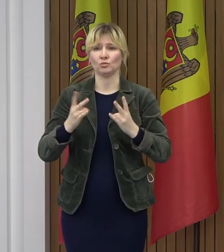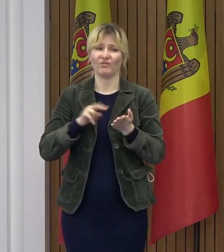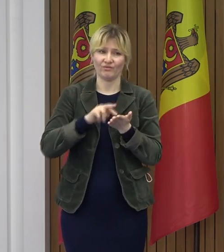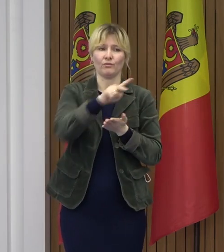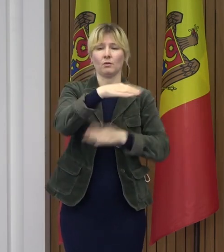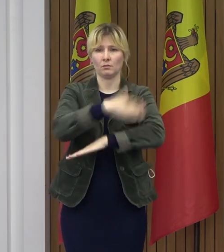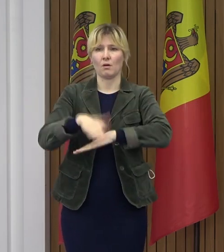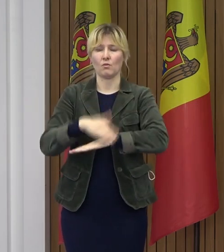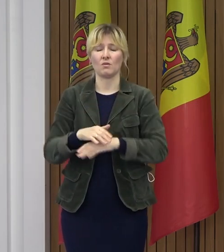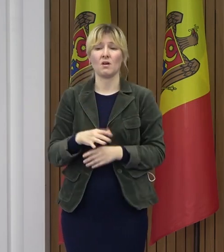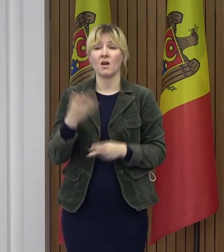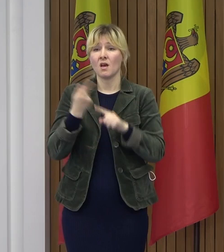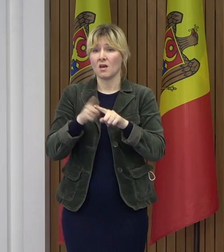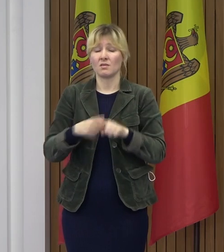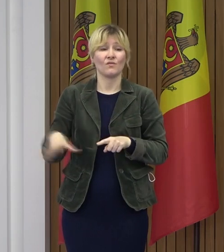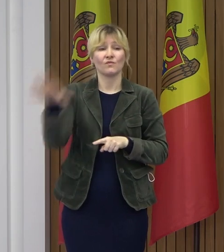depinde de fiecare dintre noi,